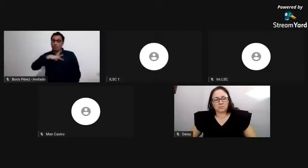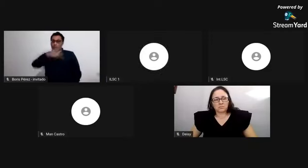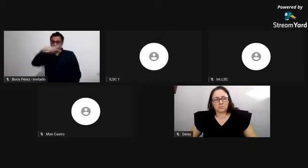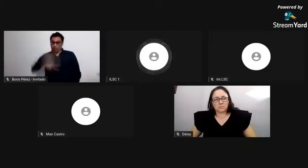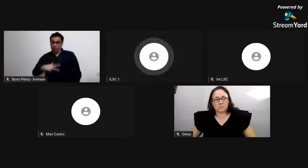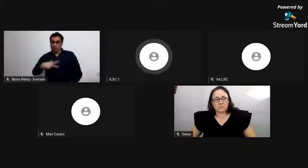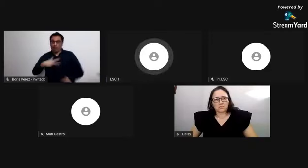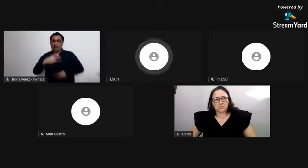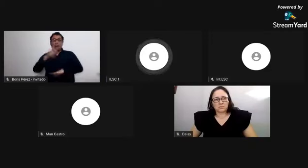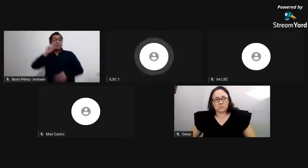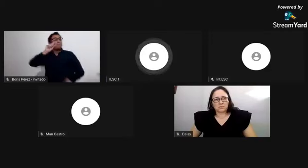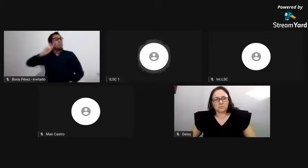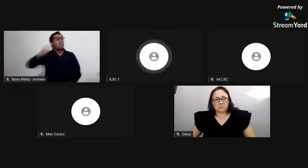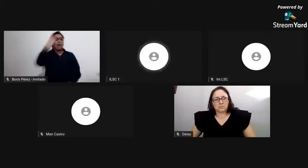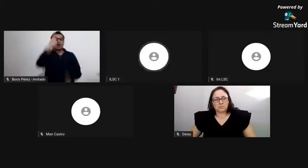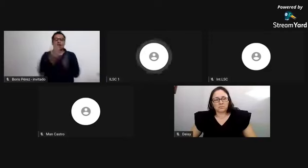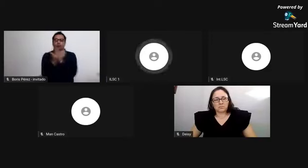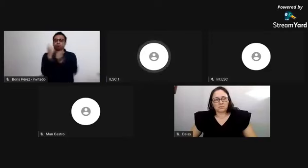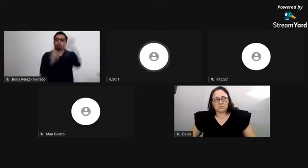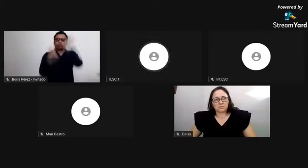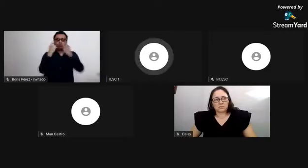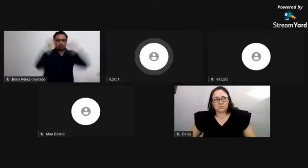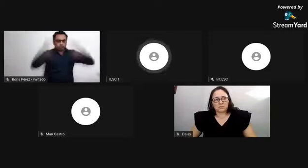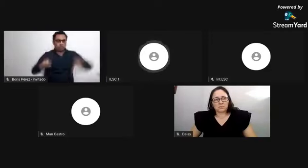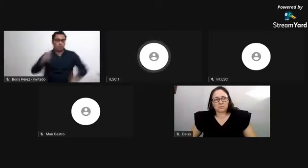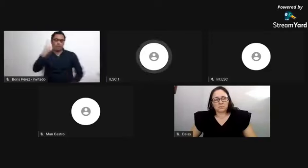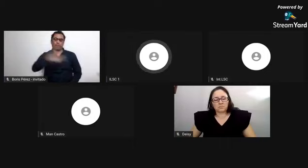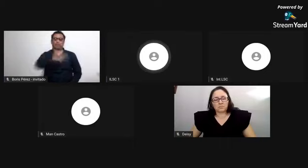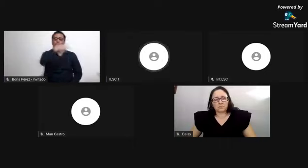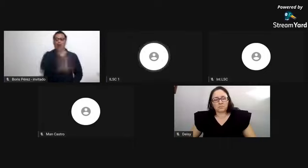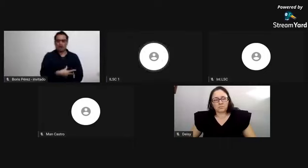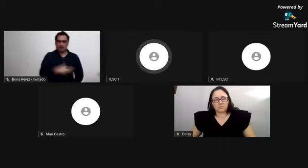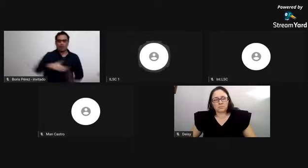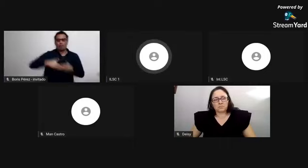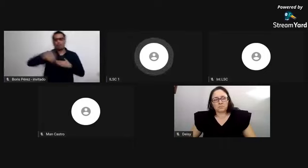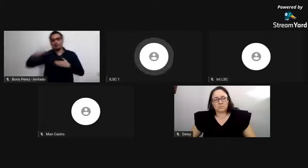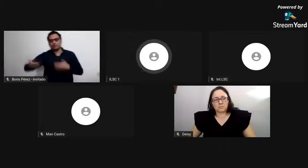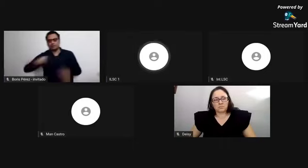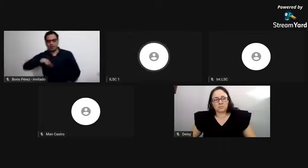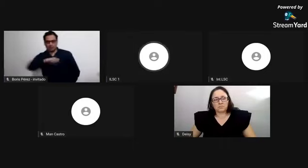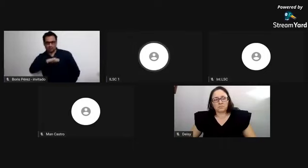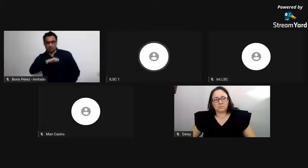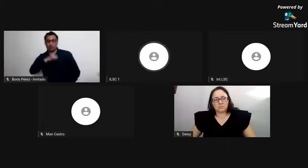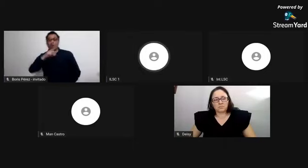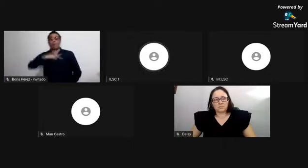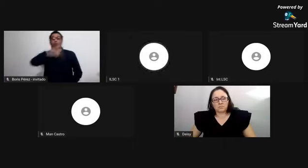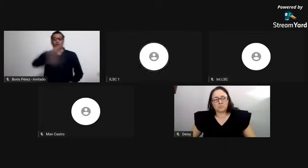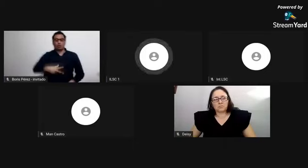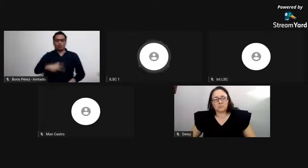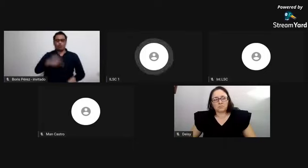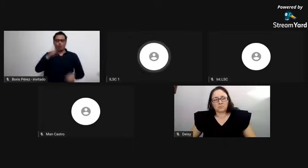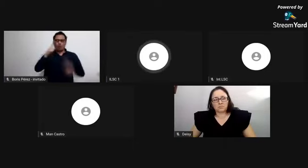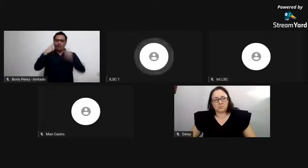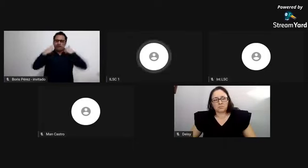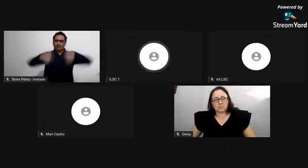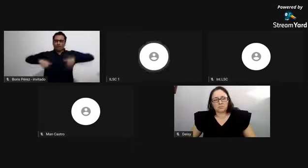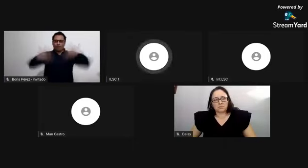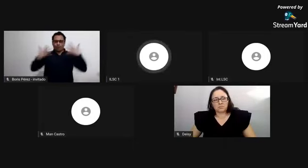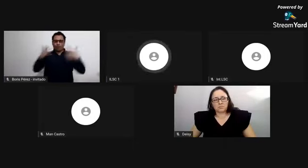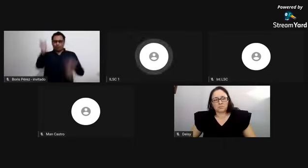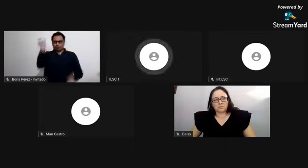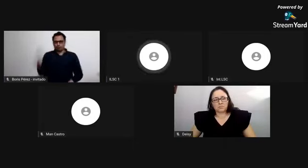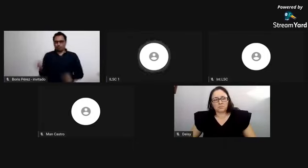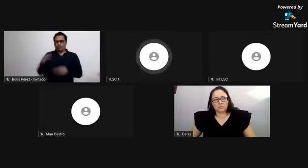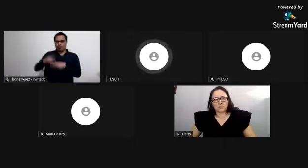Y con respecto a tu segunda pregunta, ¿por qué surge esta idea de empezar a negociar con seres humanos?